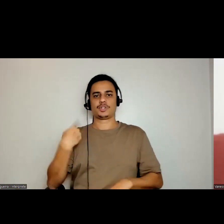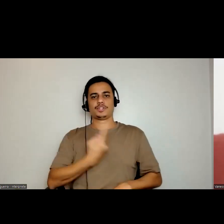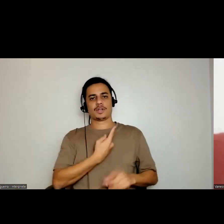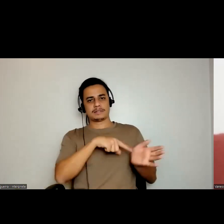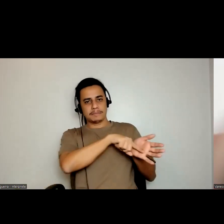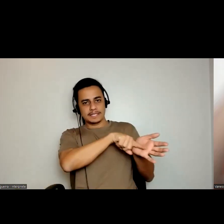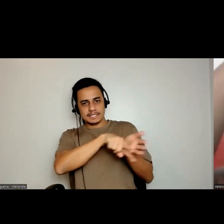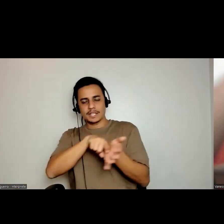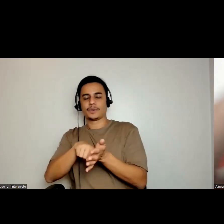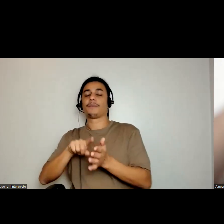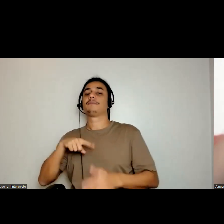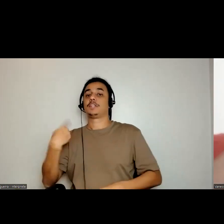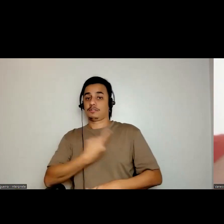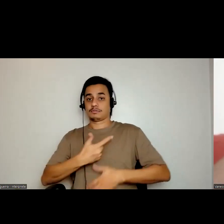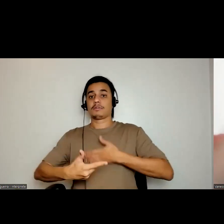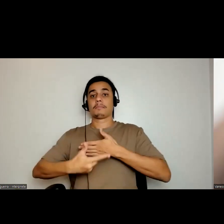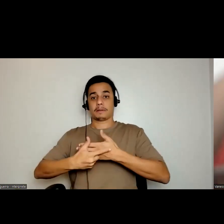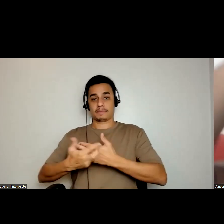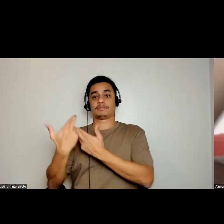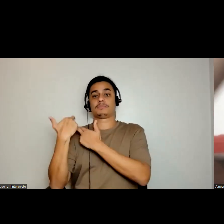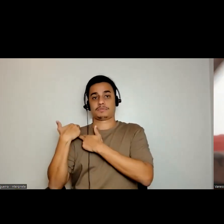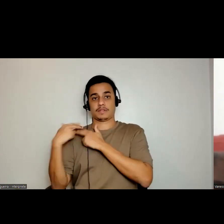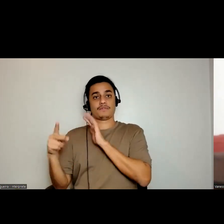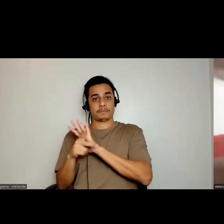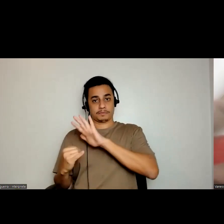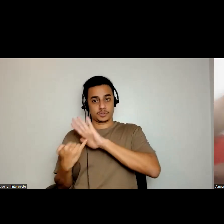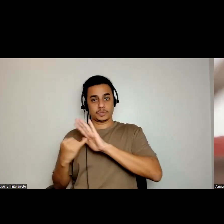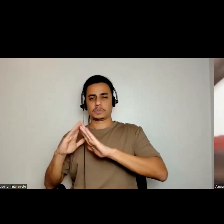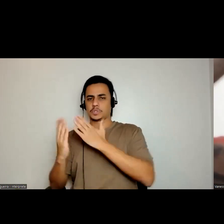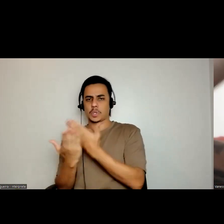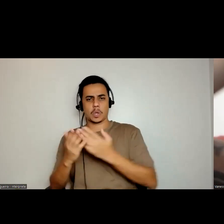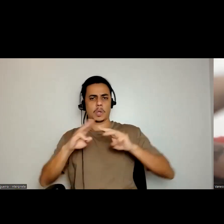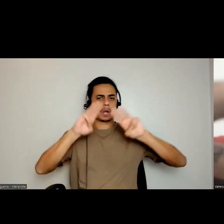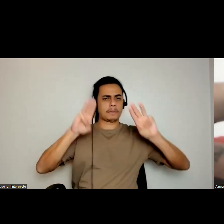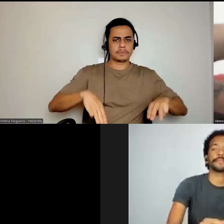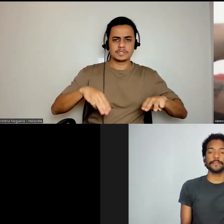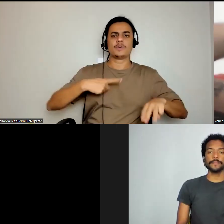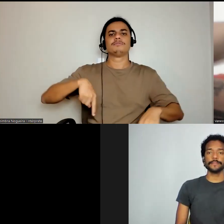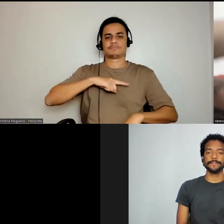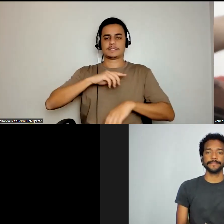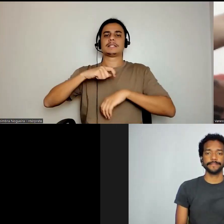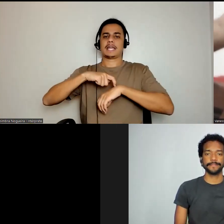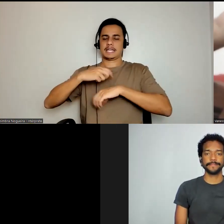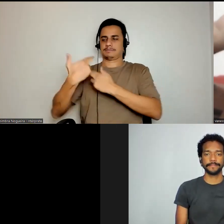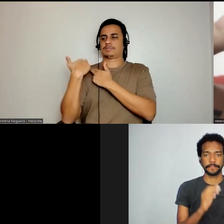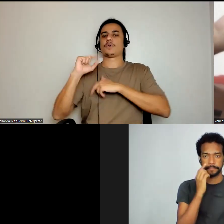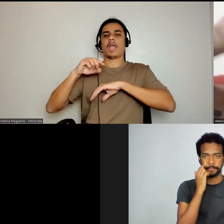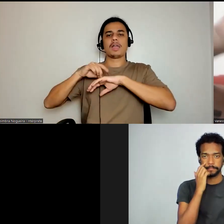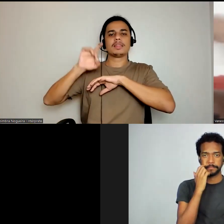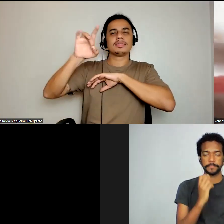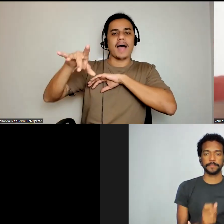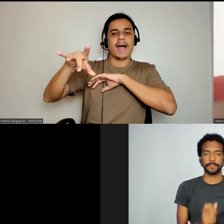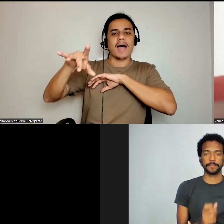E o nosso papel enquanto instituição, escola, museu, o que seja, é plantar semente. E nem vai ver as frutas,